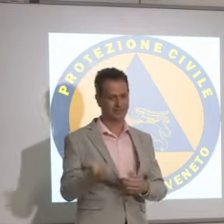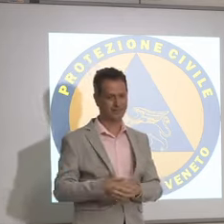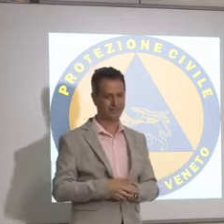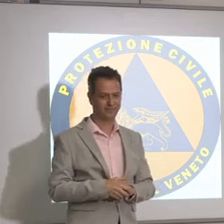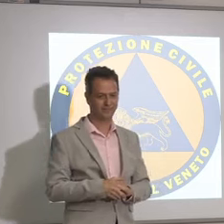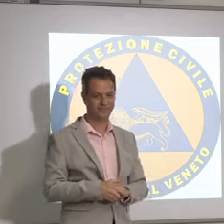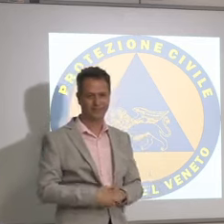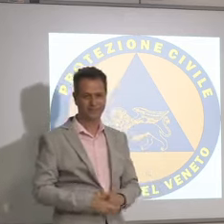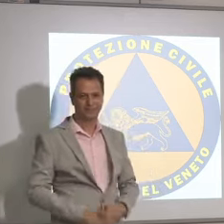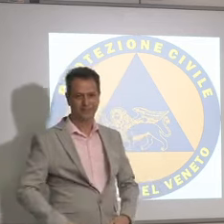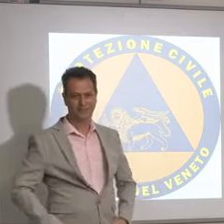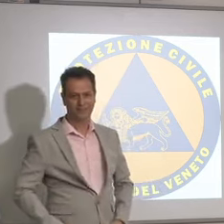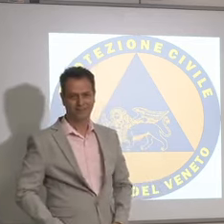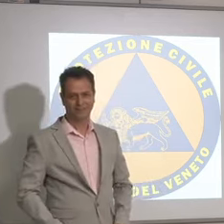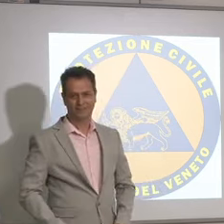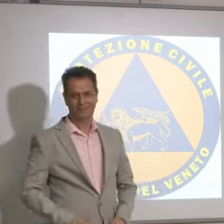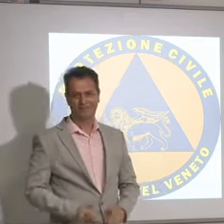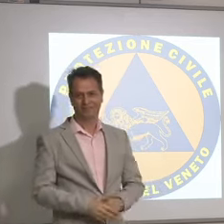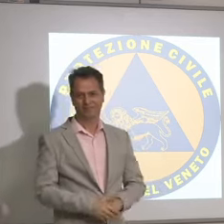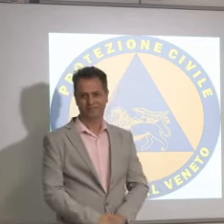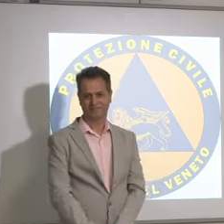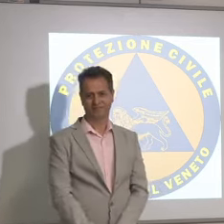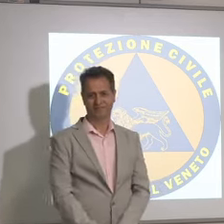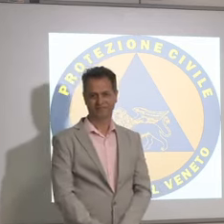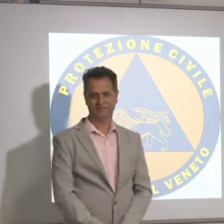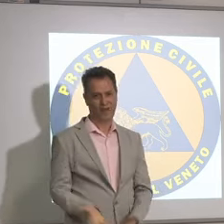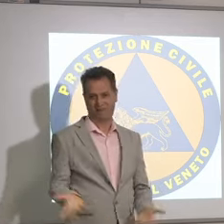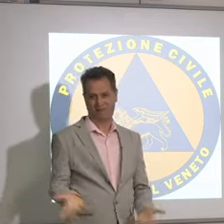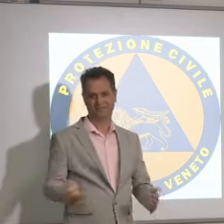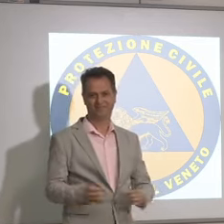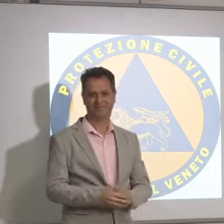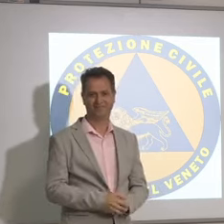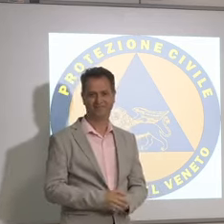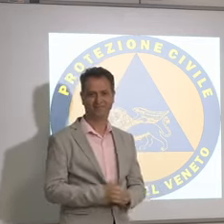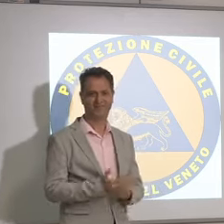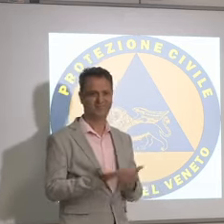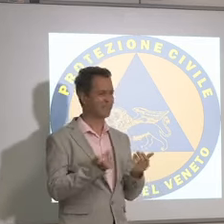proprio anche ringraziamento alla sua squadra